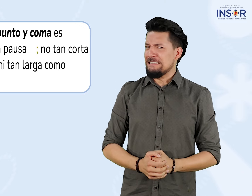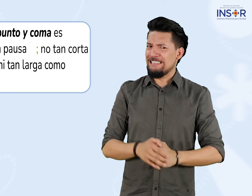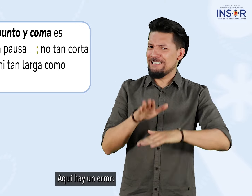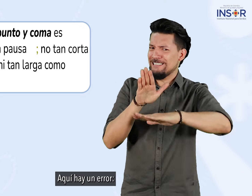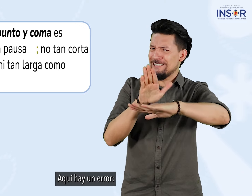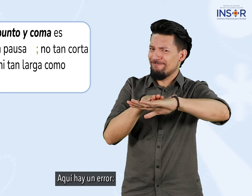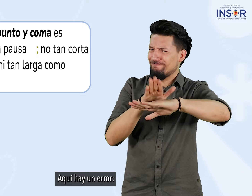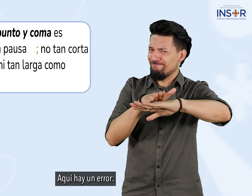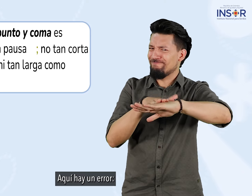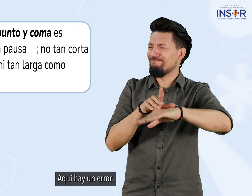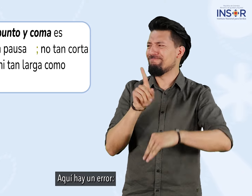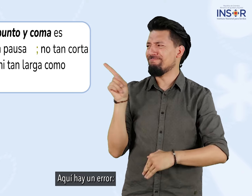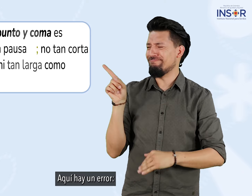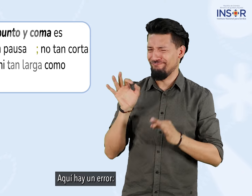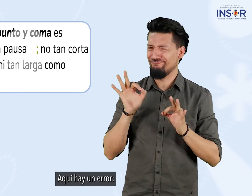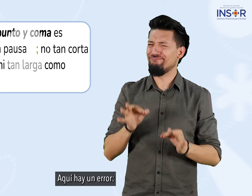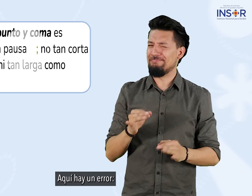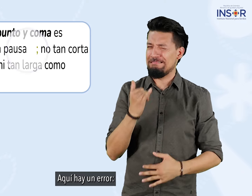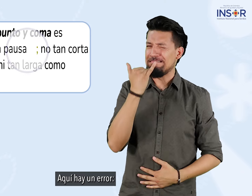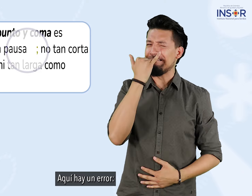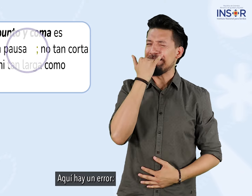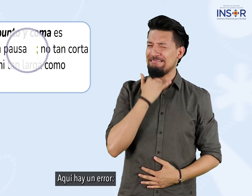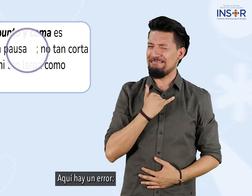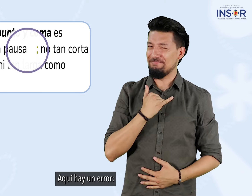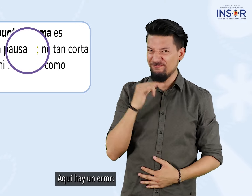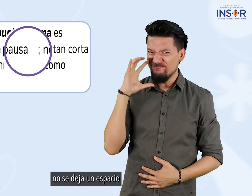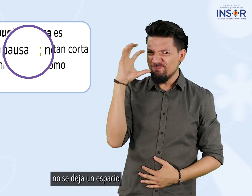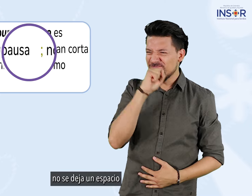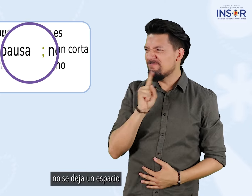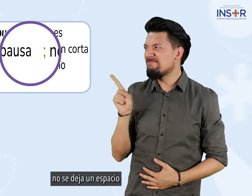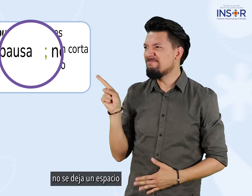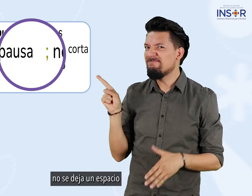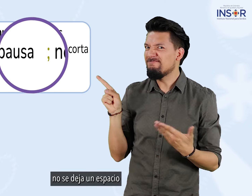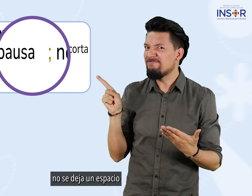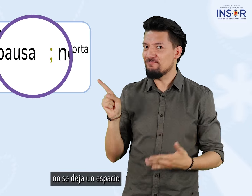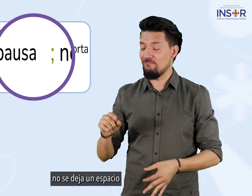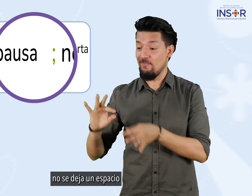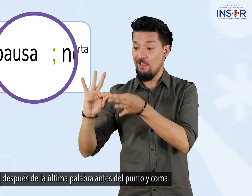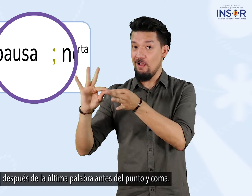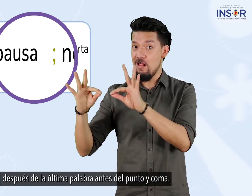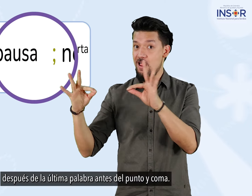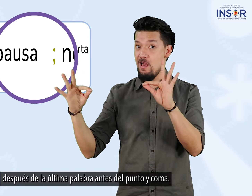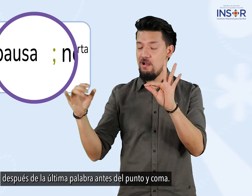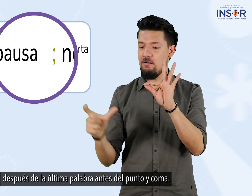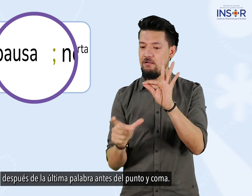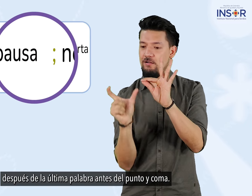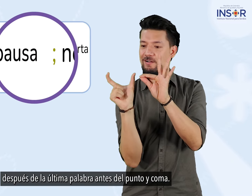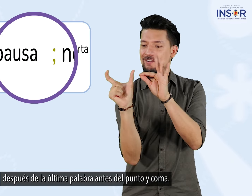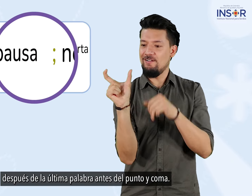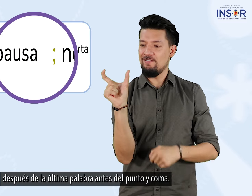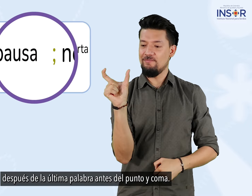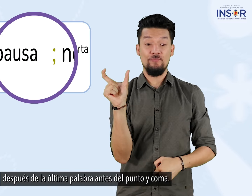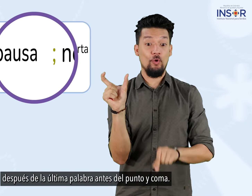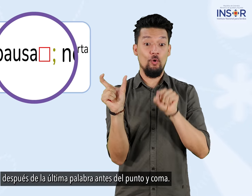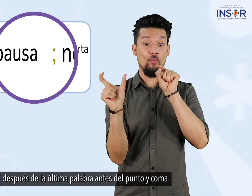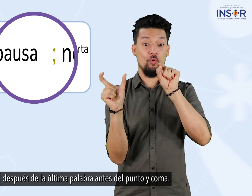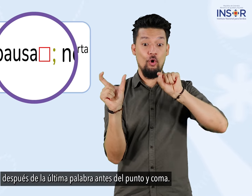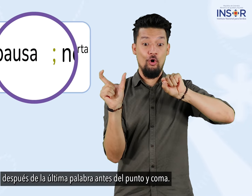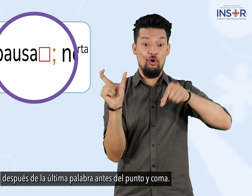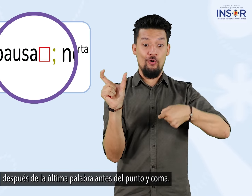aquí hay un error no se deja un espacio después de la última palabra antes del punto y